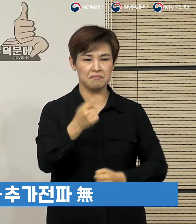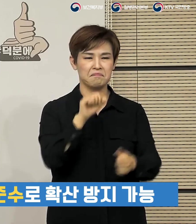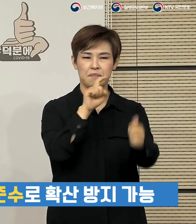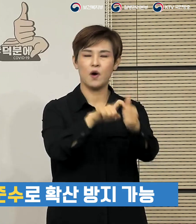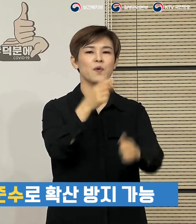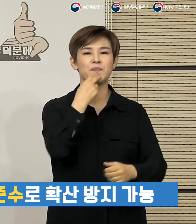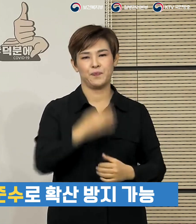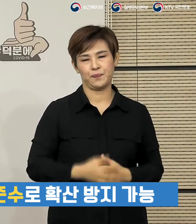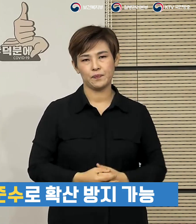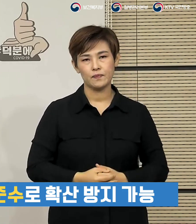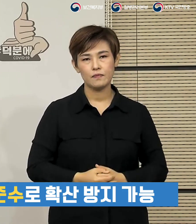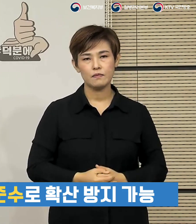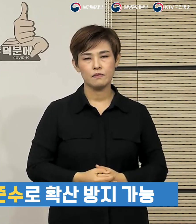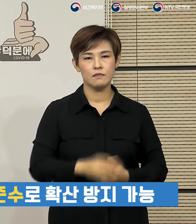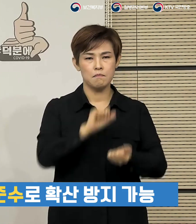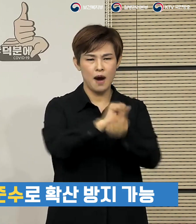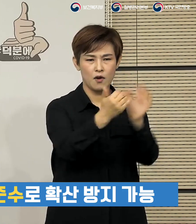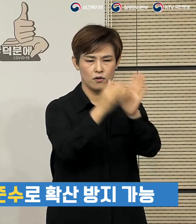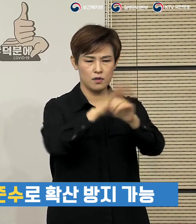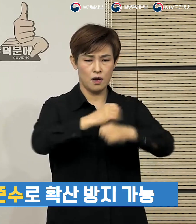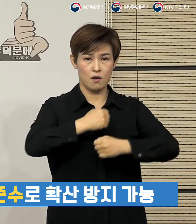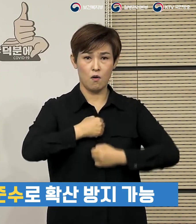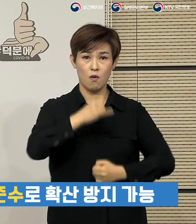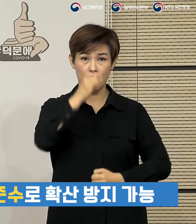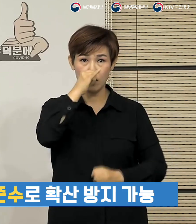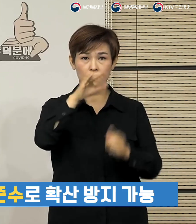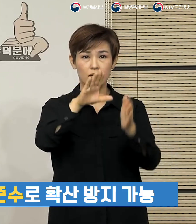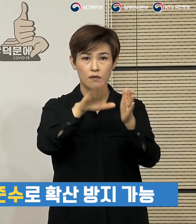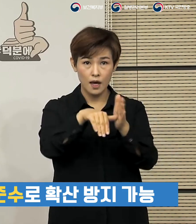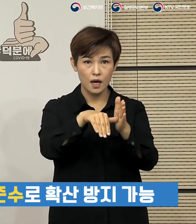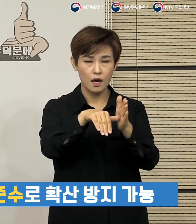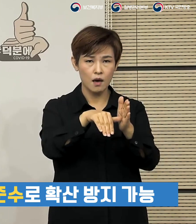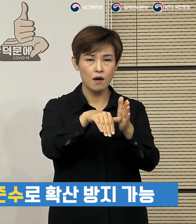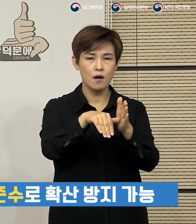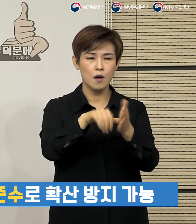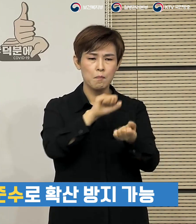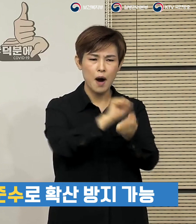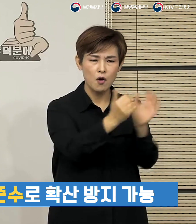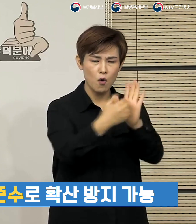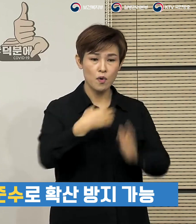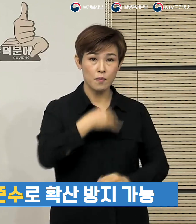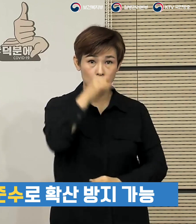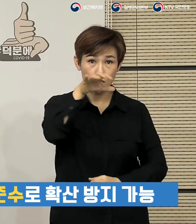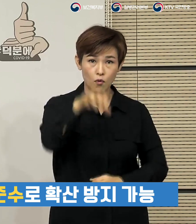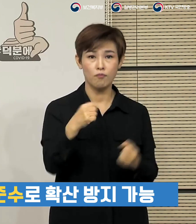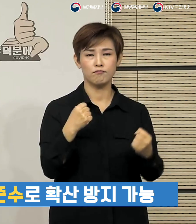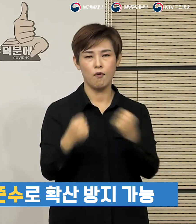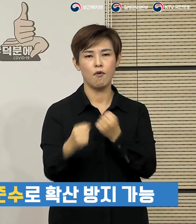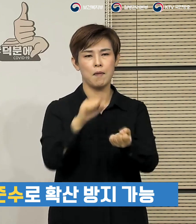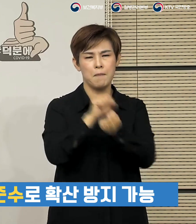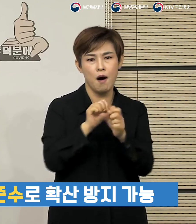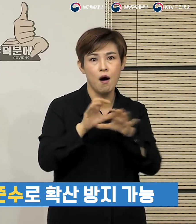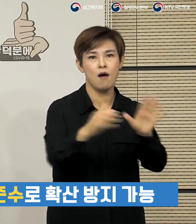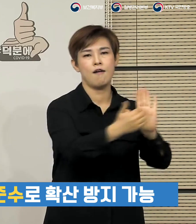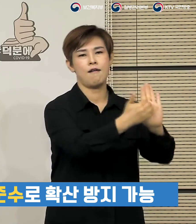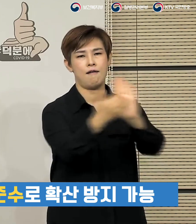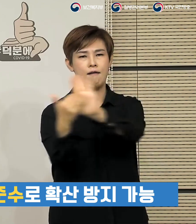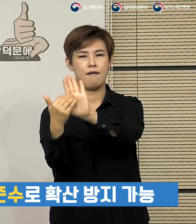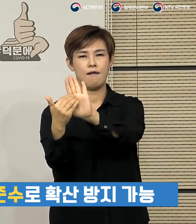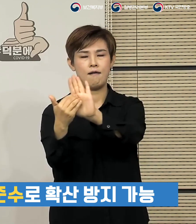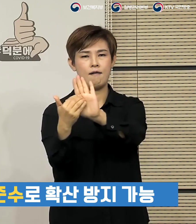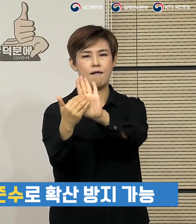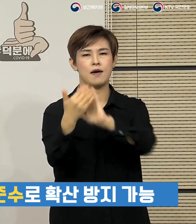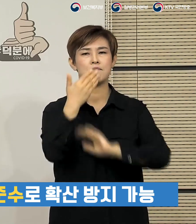방역수칙을 제대로 지켰을 때 방역에 취약한 시설에서도 감염 확산을 방지할 수 있다는 것을